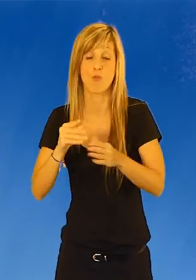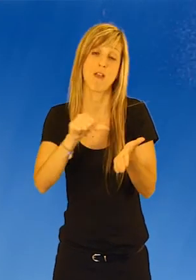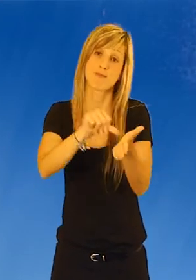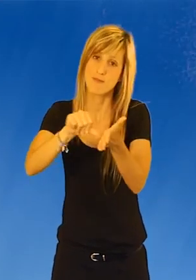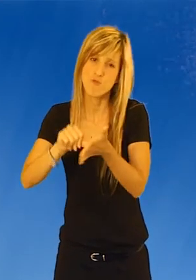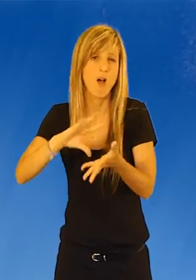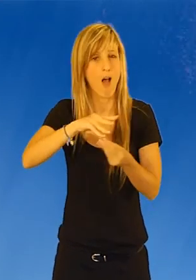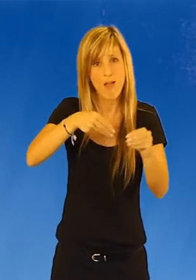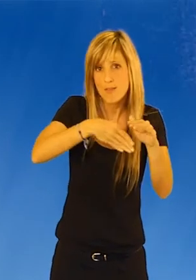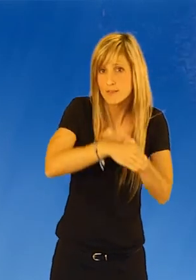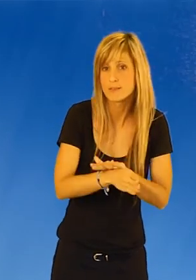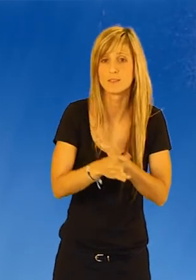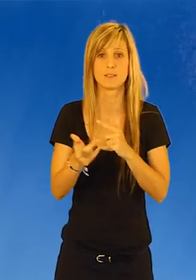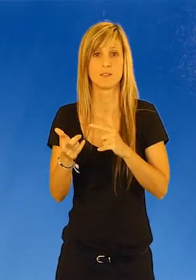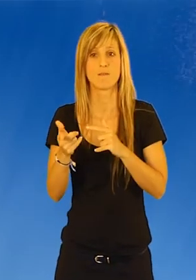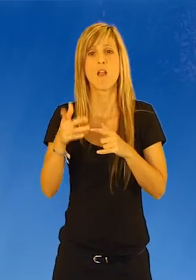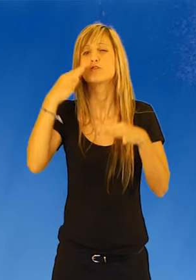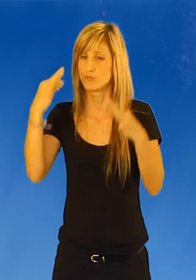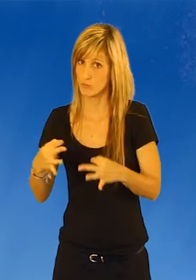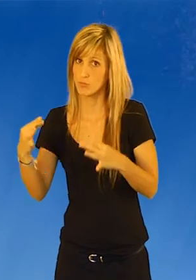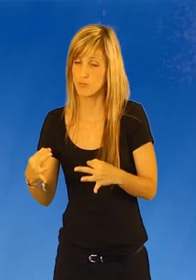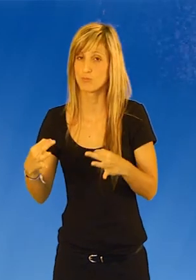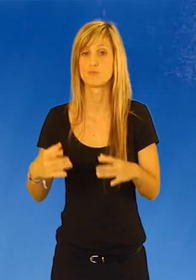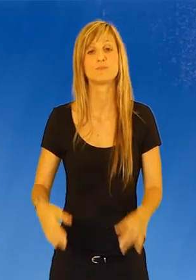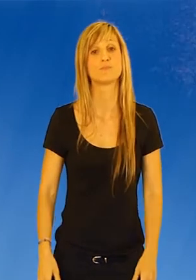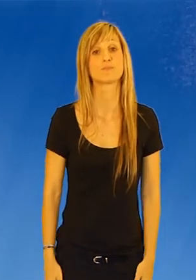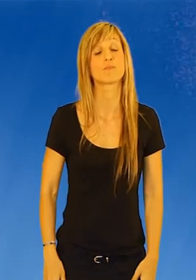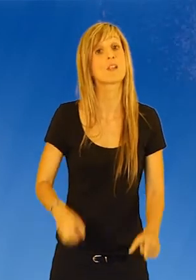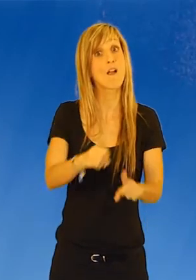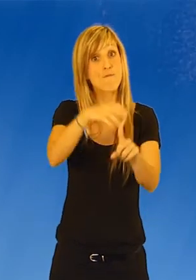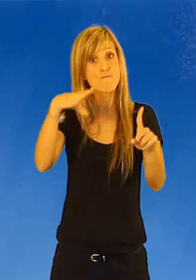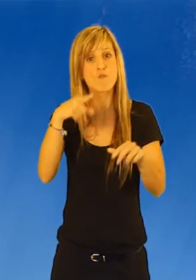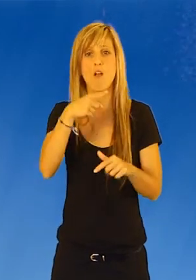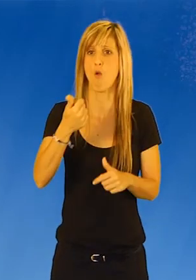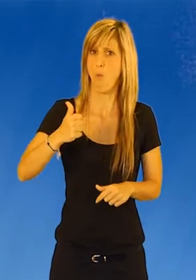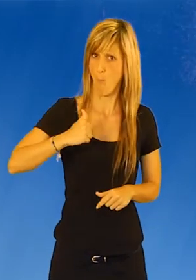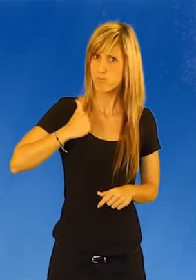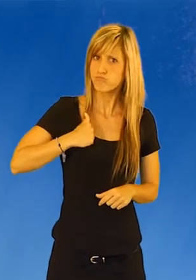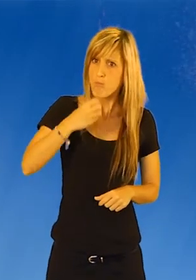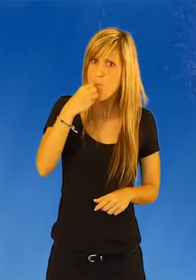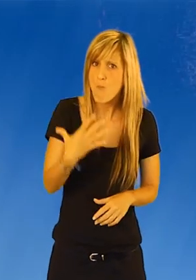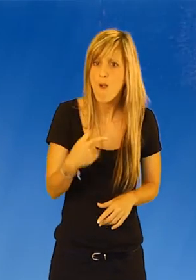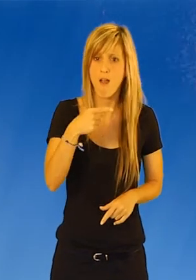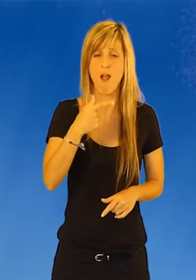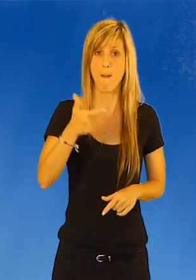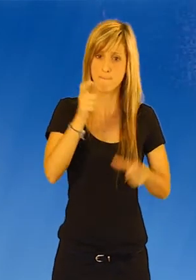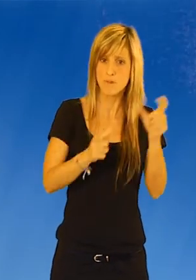configuración de entornos urbanos accesibles y seguros. El foro es una buena oportunidad de networking para los